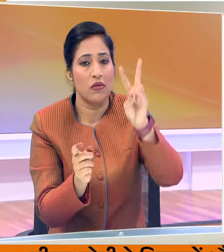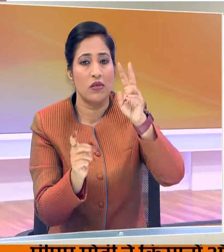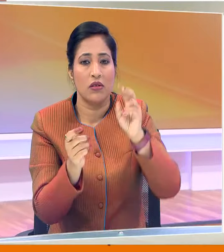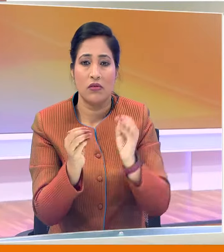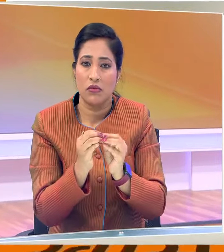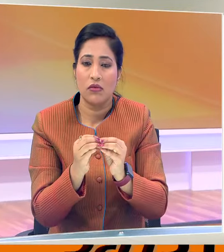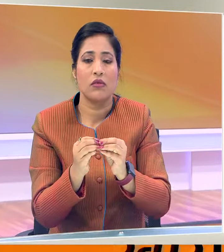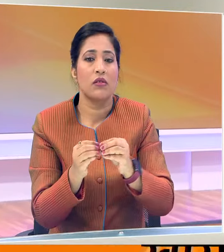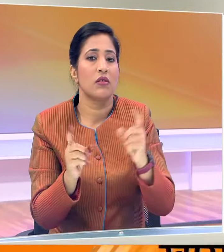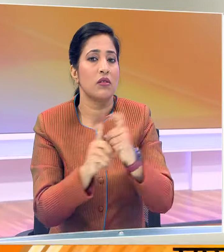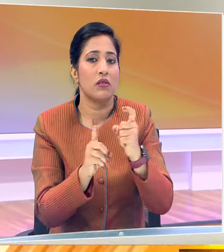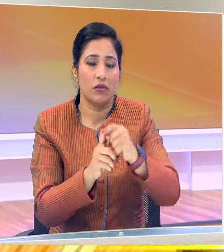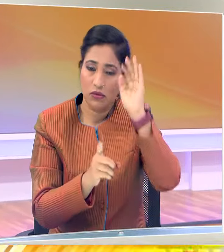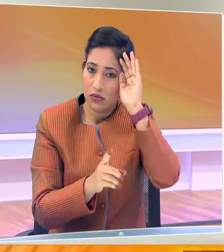पूसा